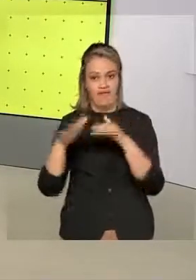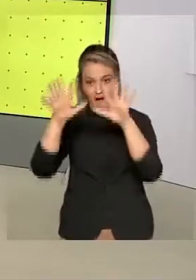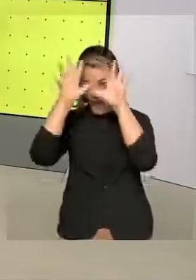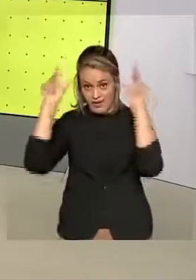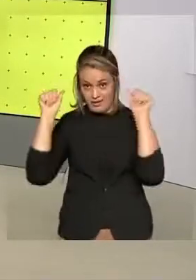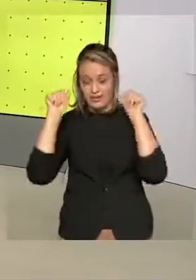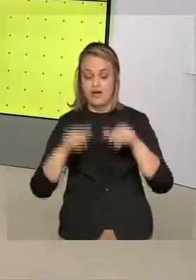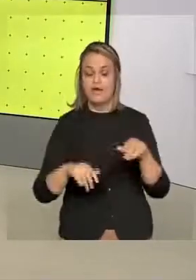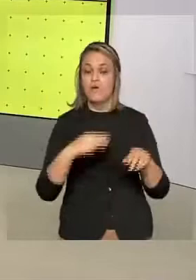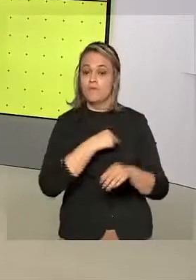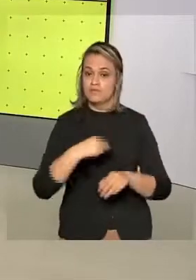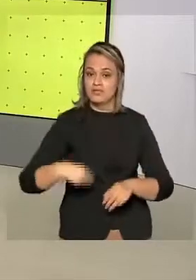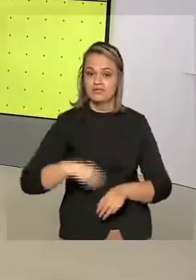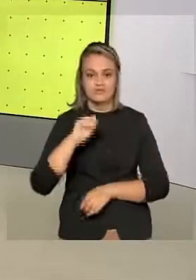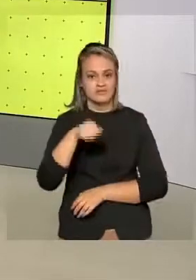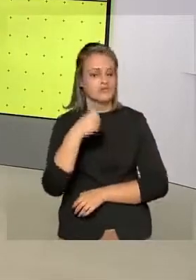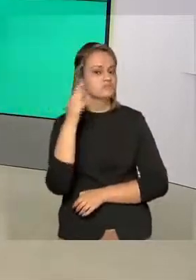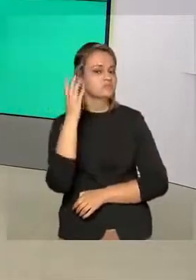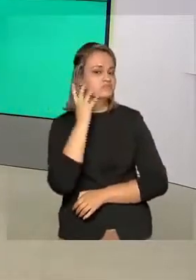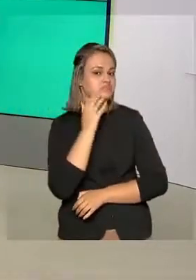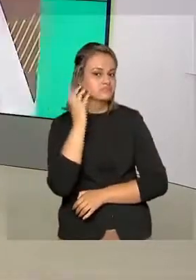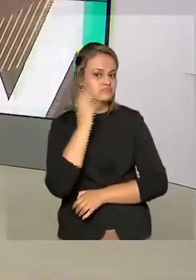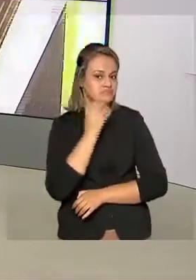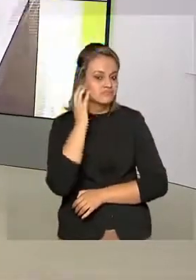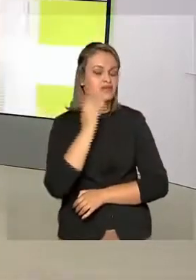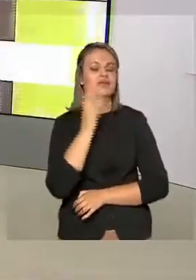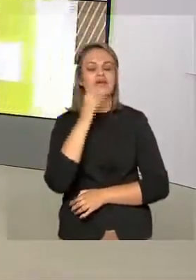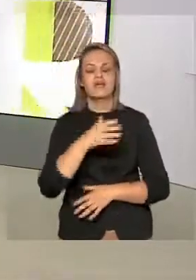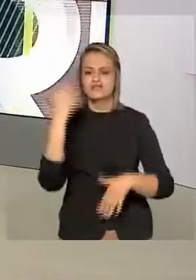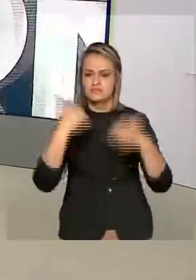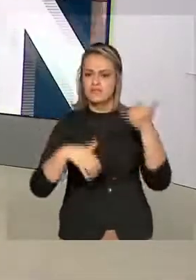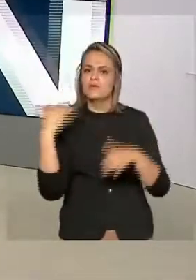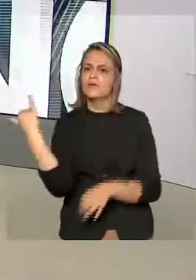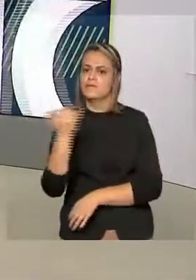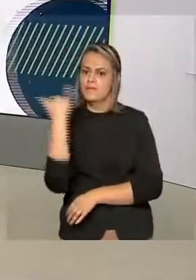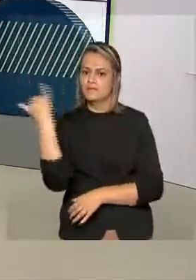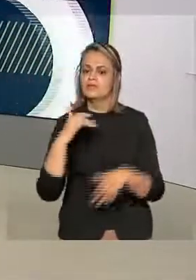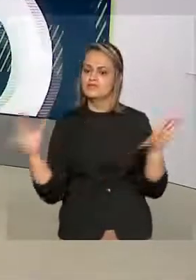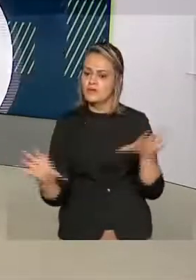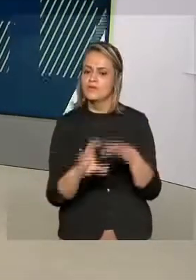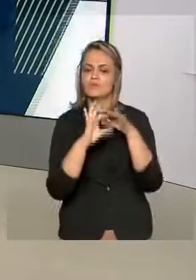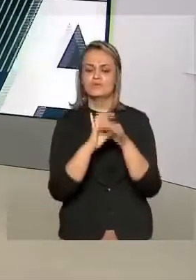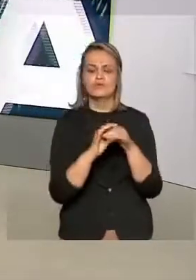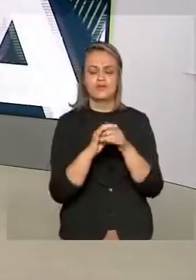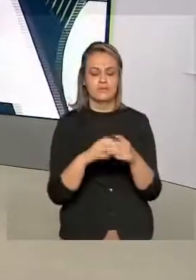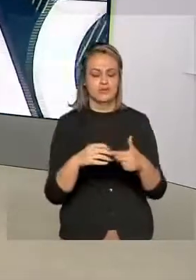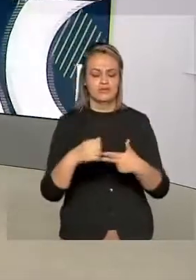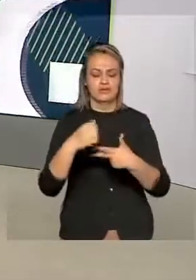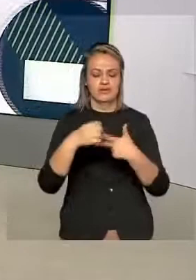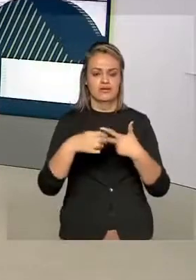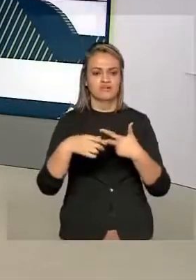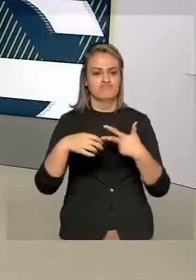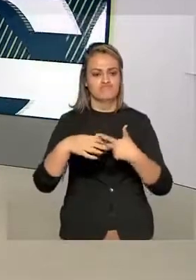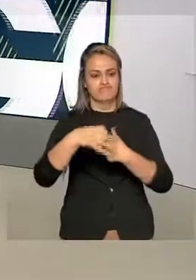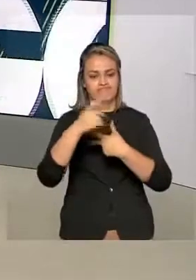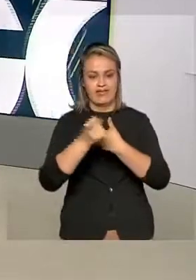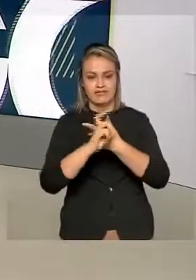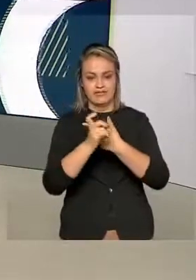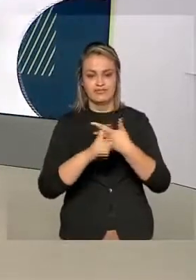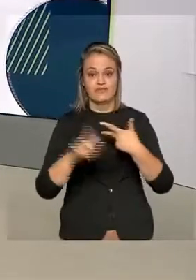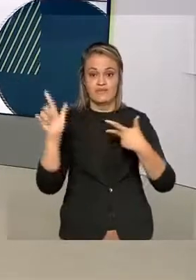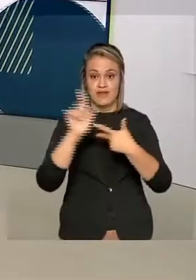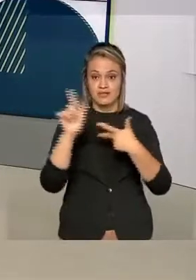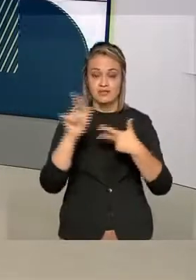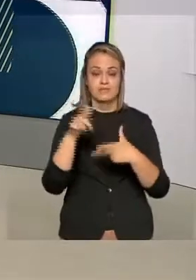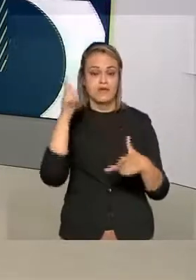ministro da Infraestrutura, Tarcísio Gomes de Freitas, ressaltou a importância da união entre os poderes executivo e legislativo para a